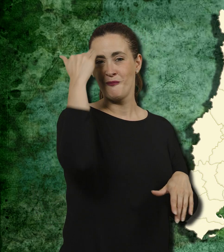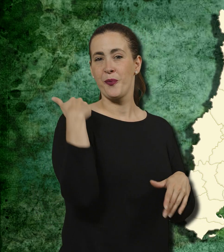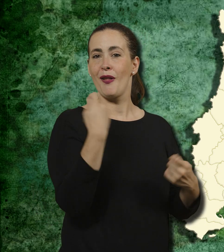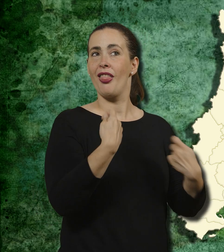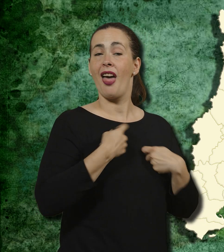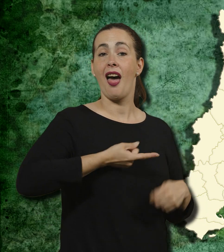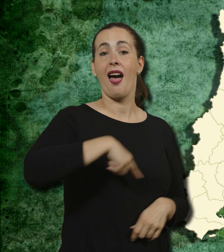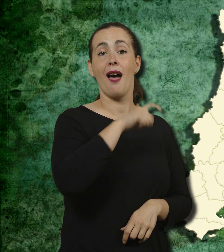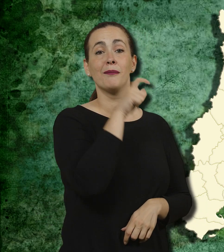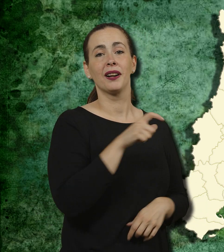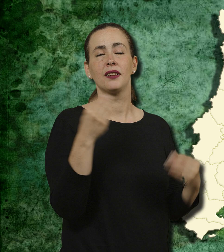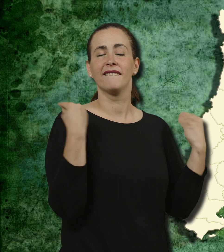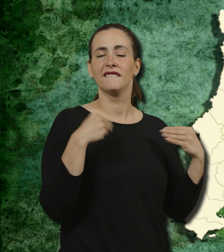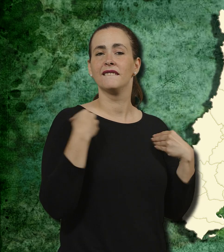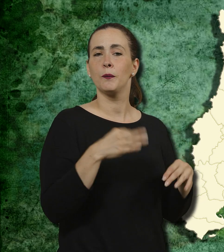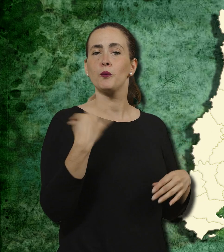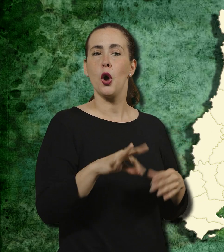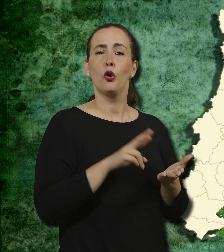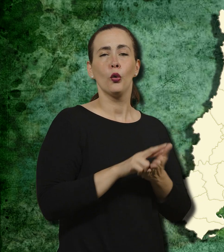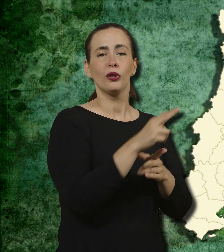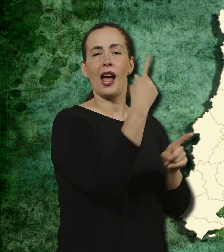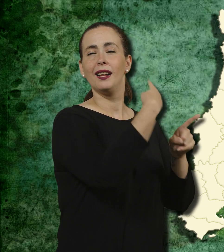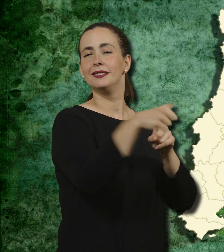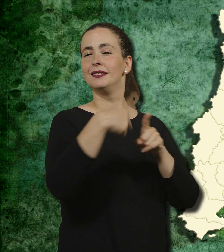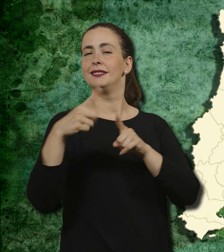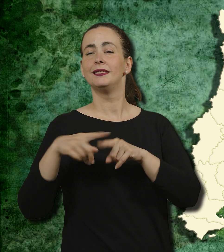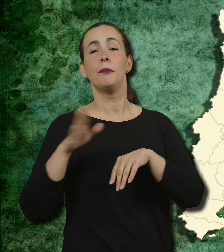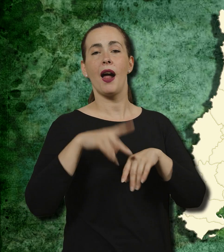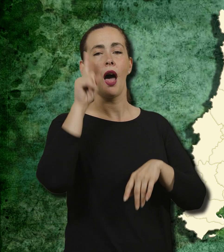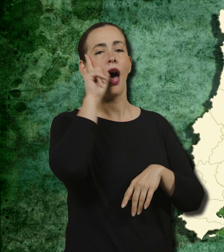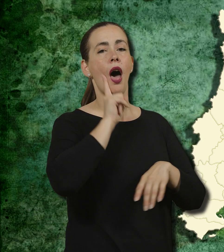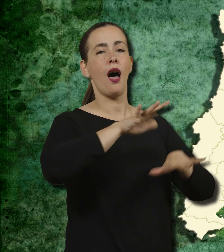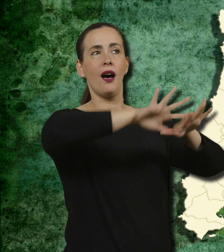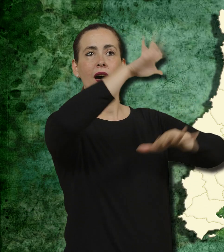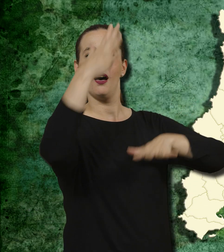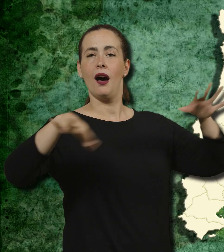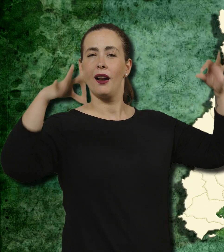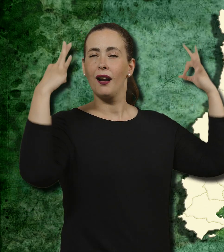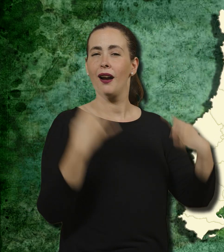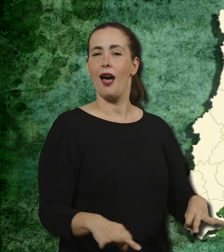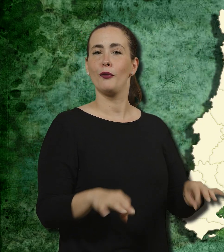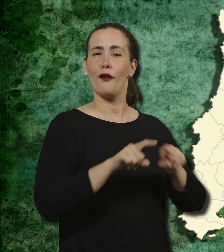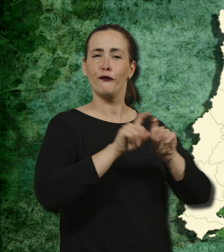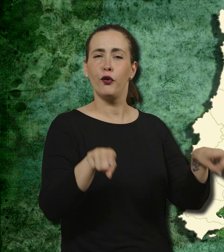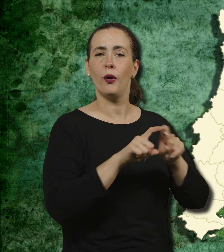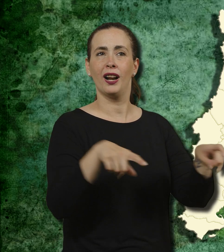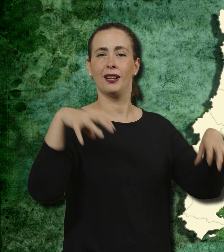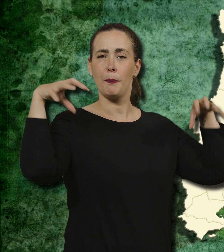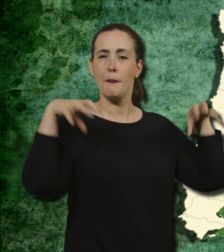aquesta vila de dos caps, Pallejar i Font Pineda, ofereix al visitant la possibilitat de gaudir de rutes pel seu entorn natural,